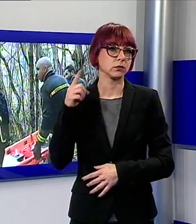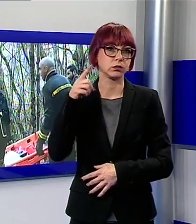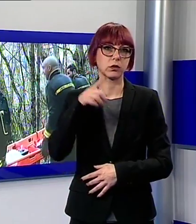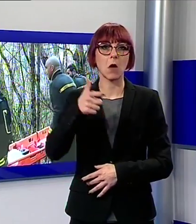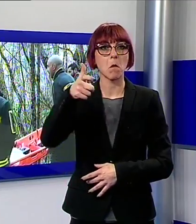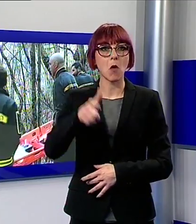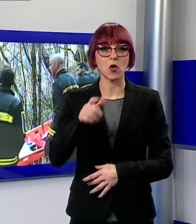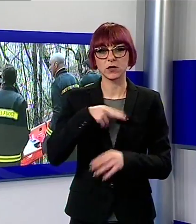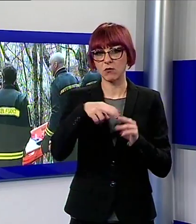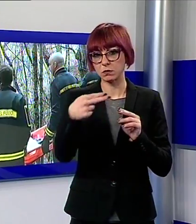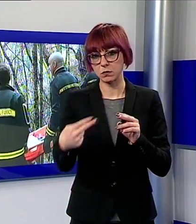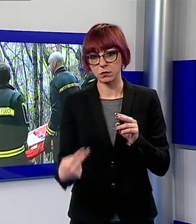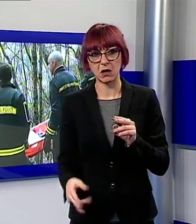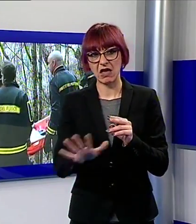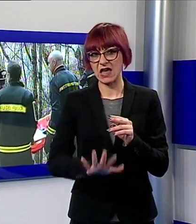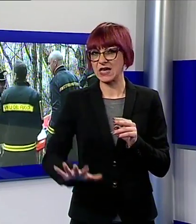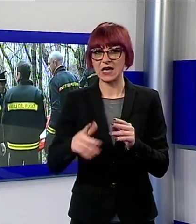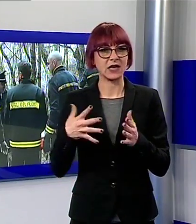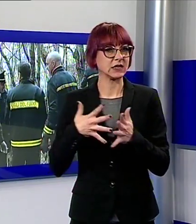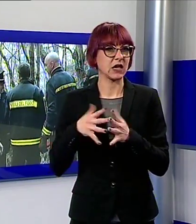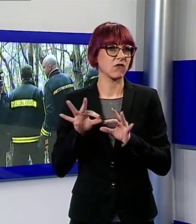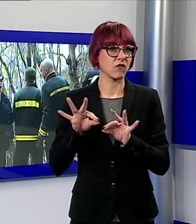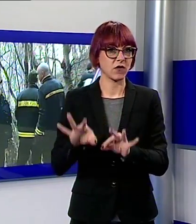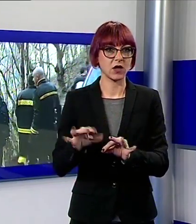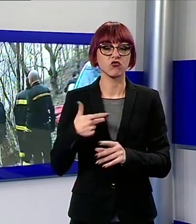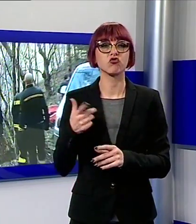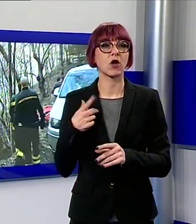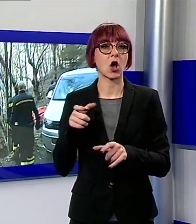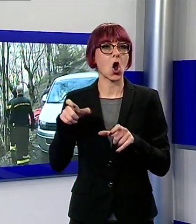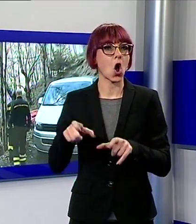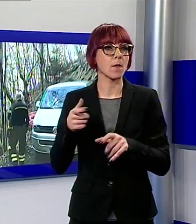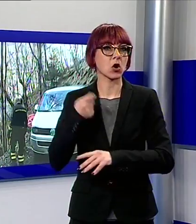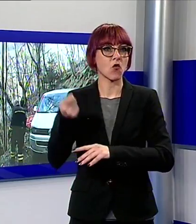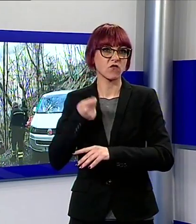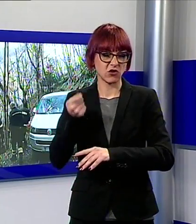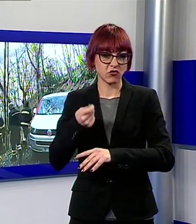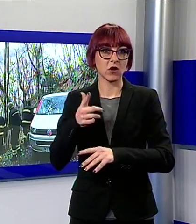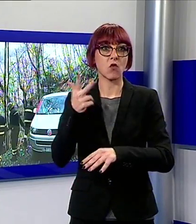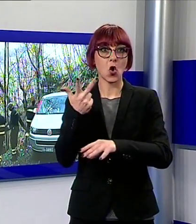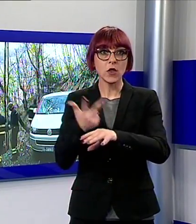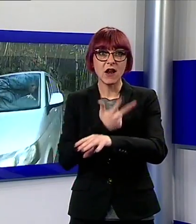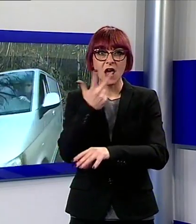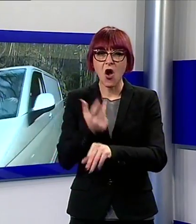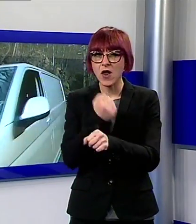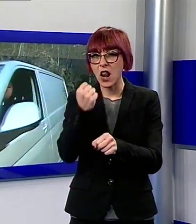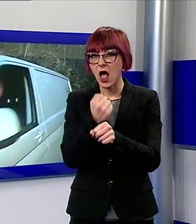del luogo impervio per questo sono giunti i vigili del fuoco che hanno lavorato quasi tre ore per arrivare al